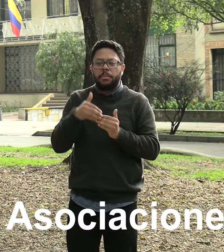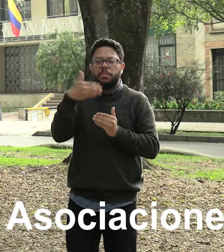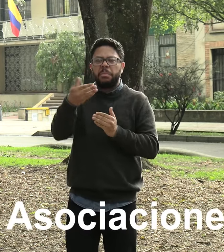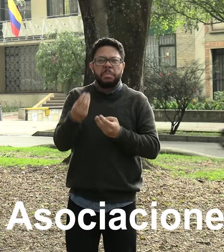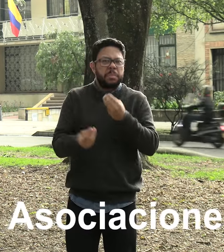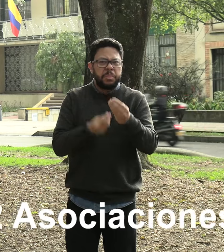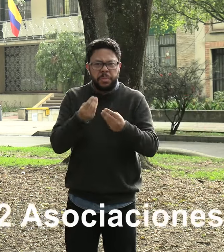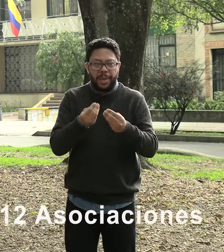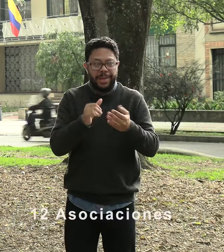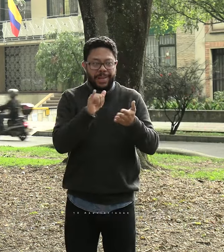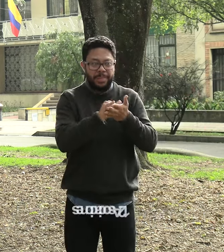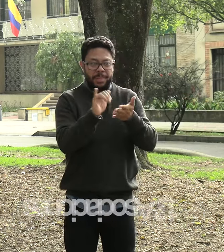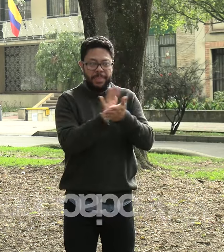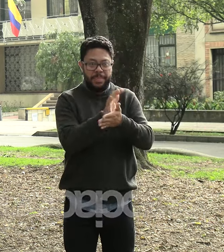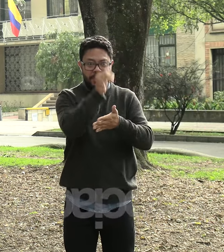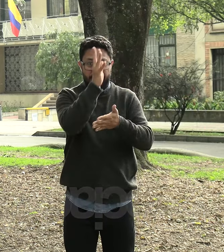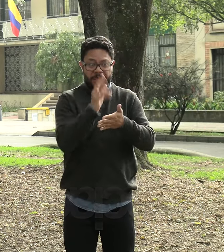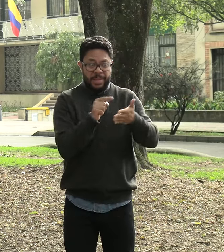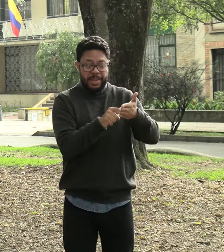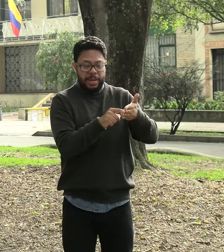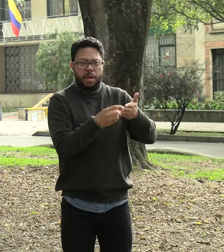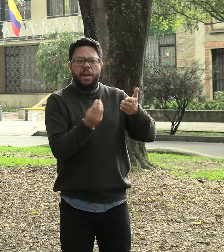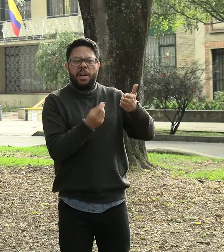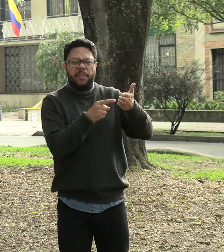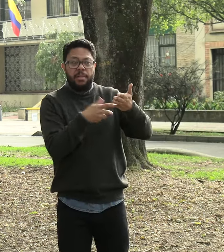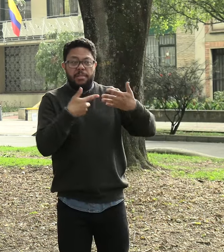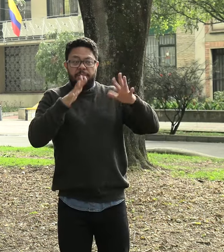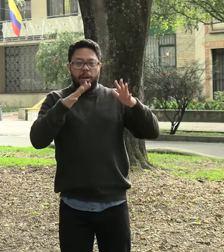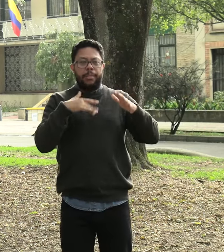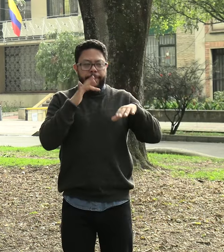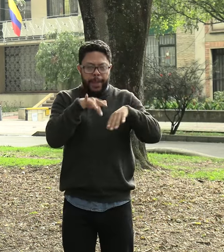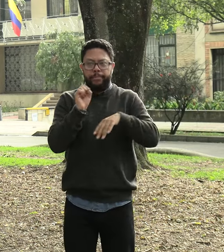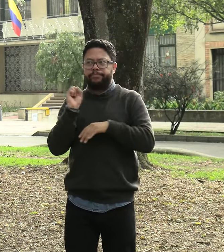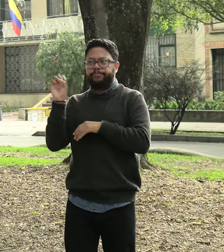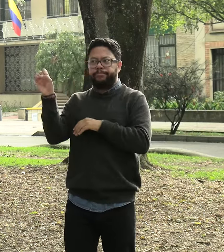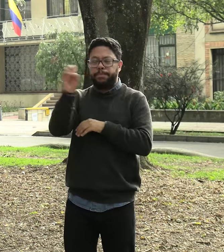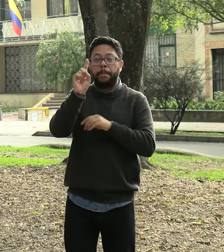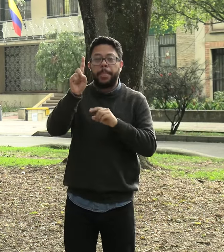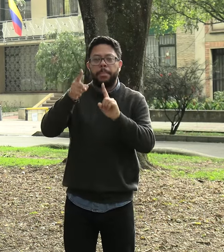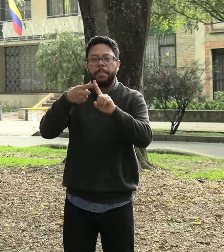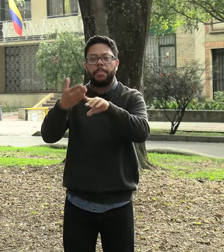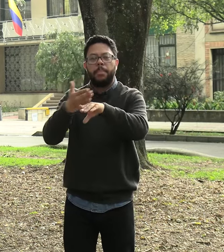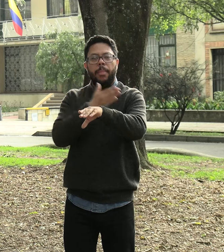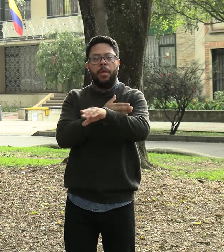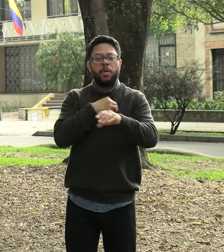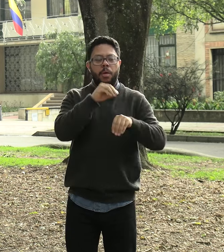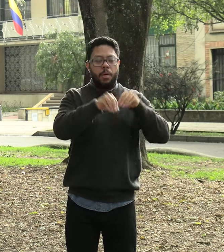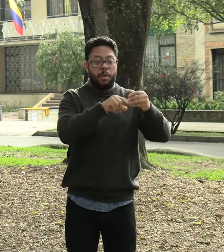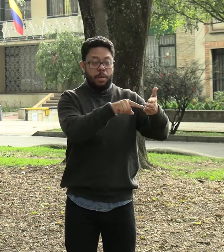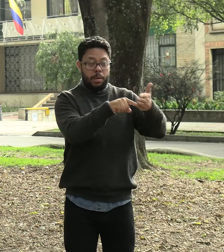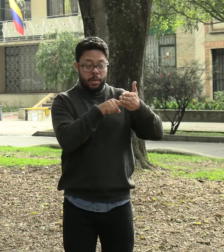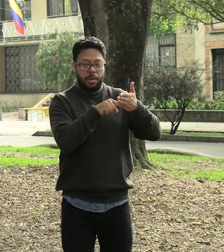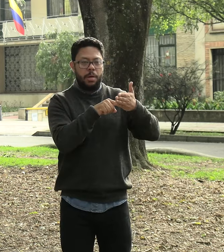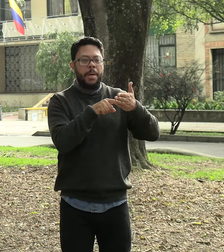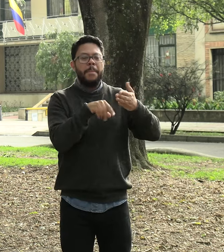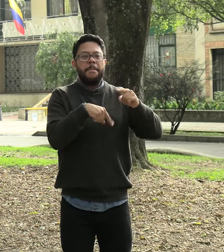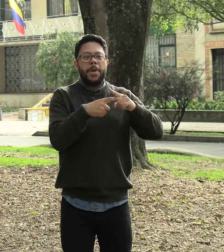no con un objetivo de traducción, sino de explicación amplia de cada uno de los conceptos